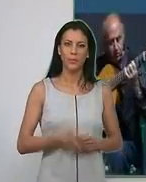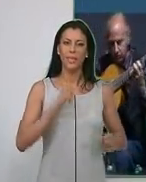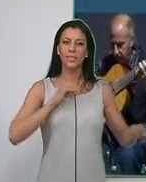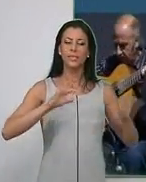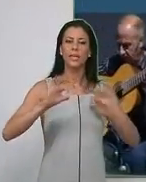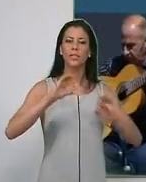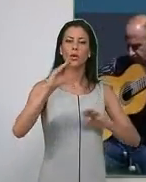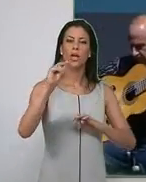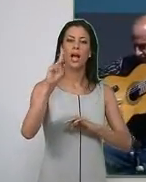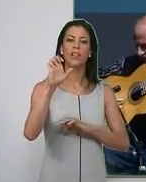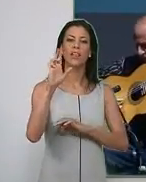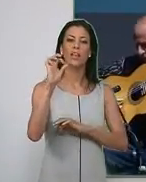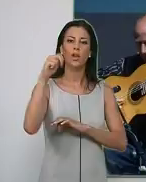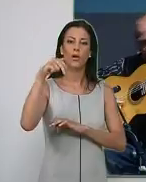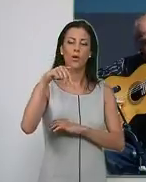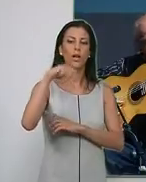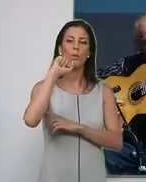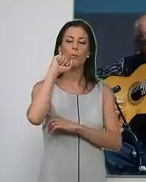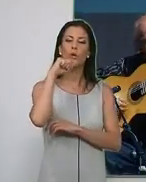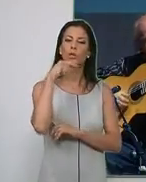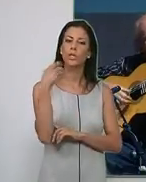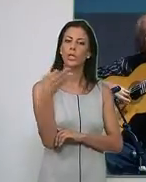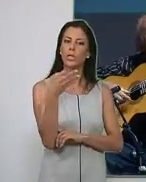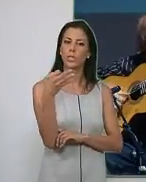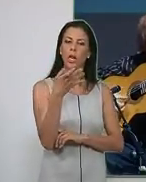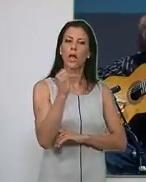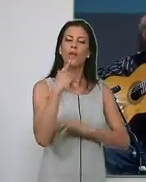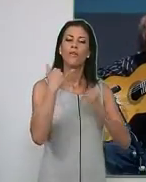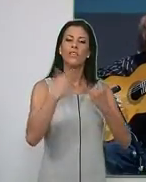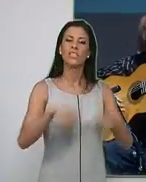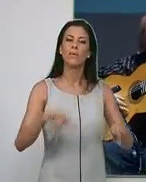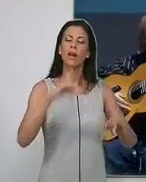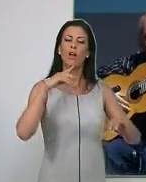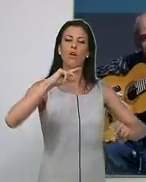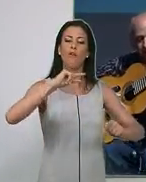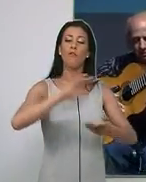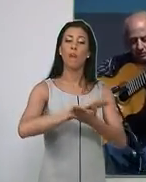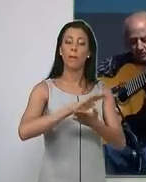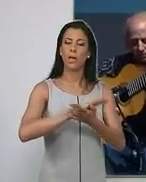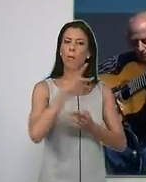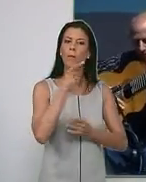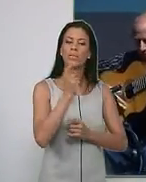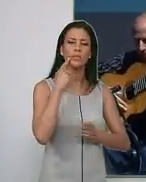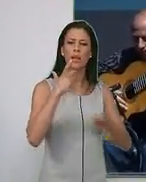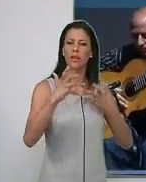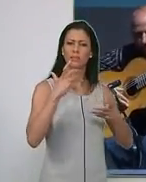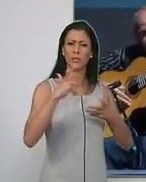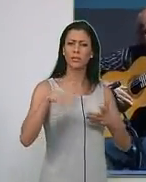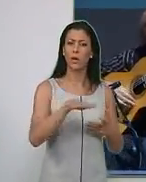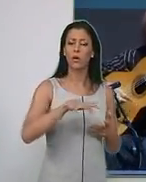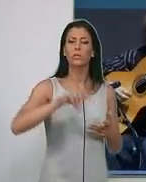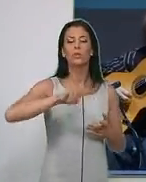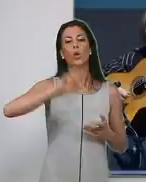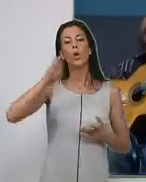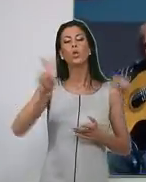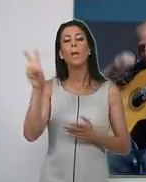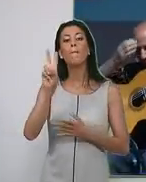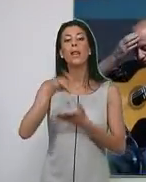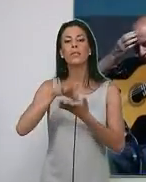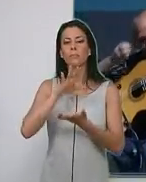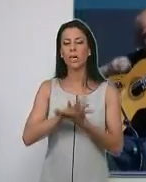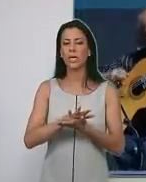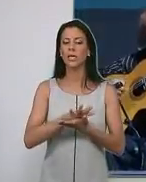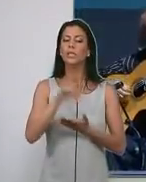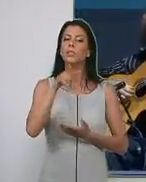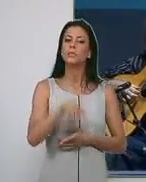Calderón de la Barca de Motril acogía un festival flamenco con artistas locales y otros de Belén Málaga. Entre